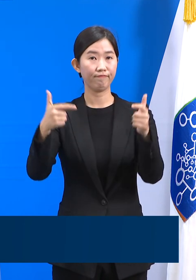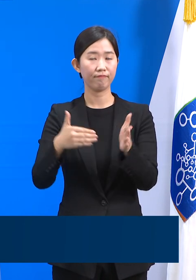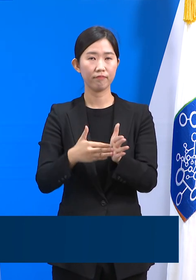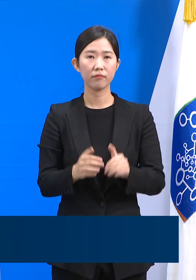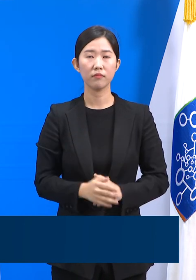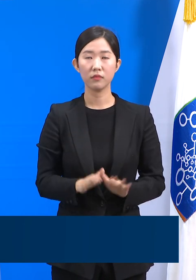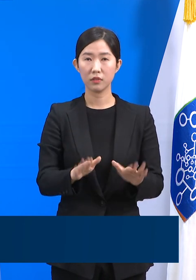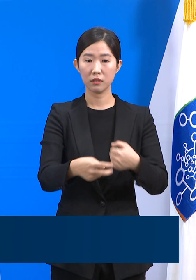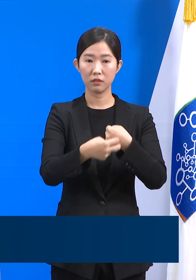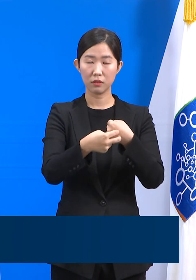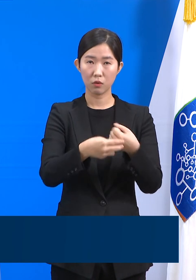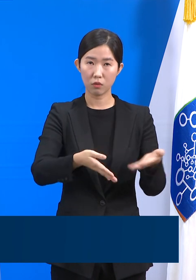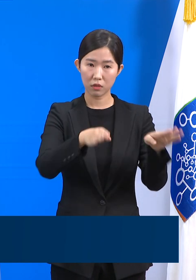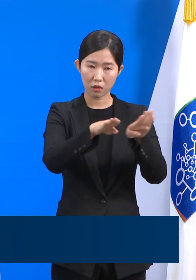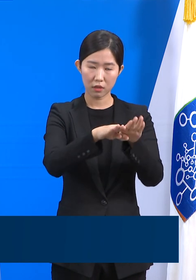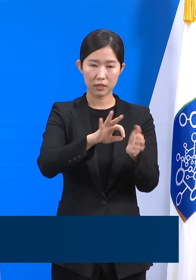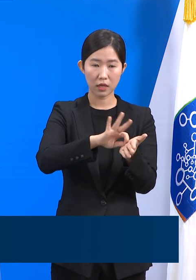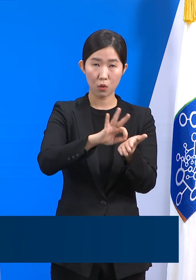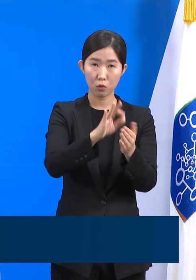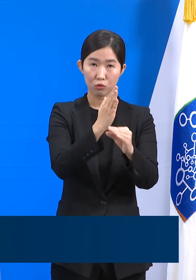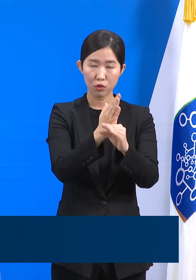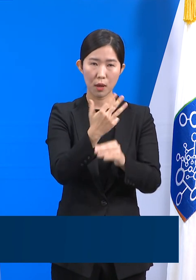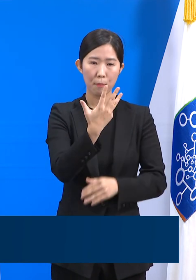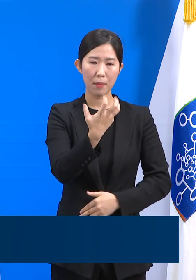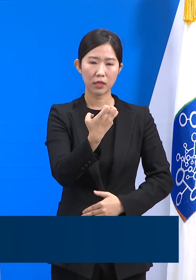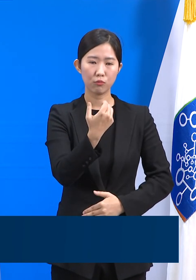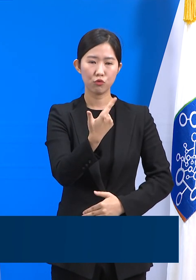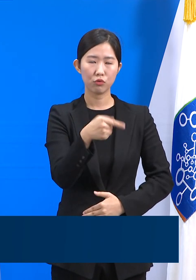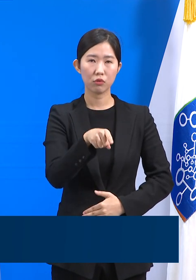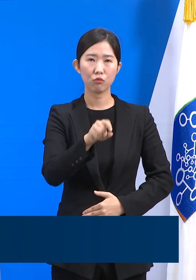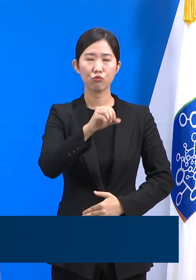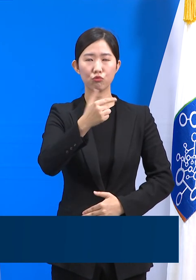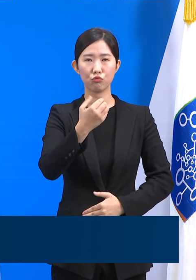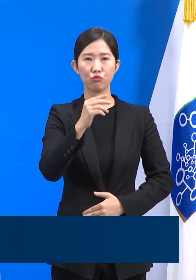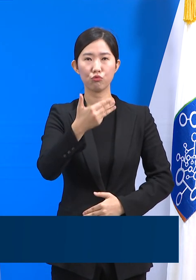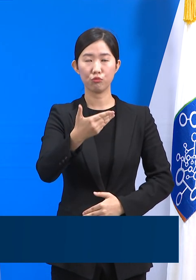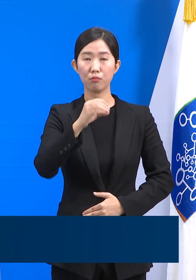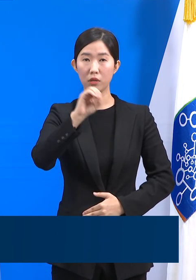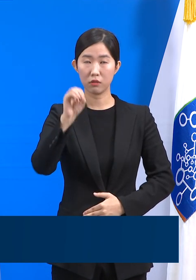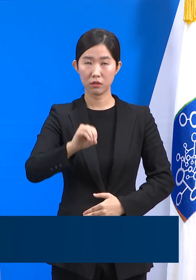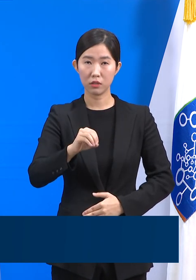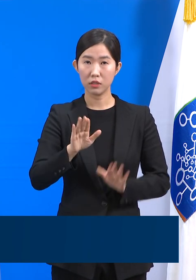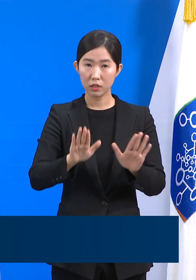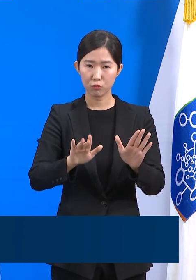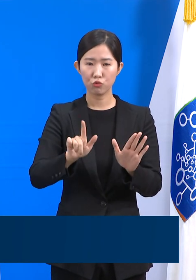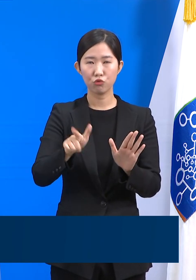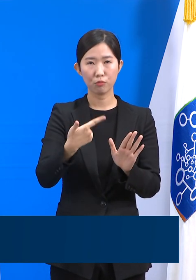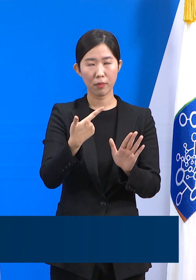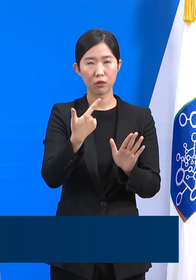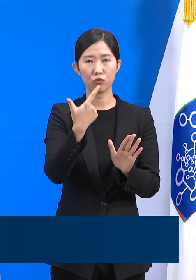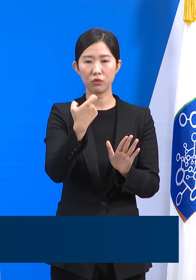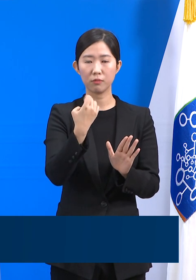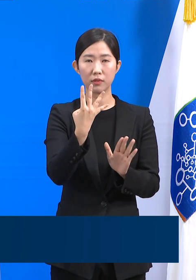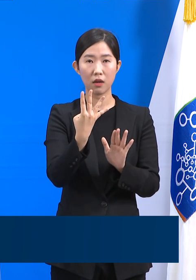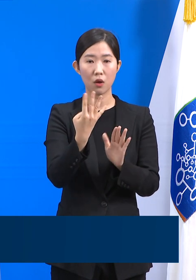의료기관 병상 가동률은 86.9%로 694병상에서 치료하고 있습니다.